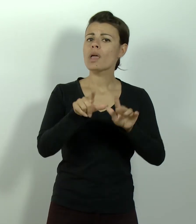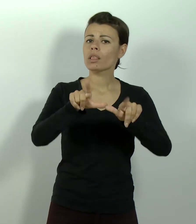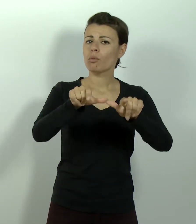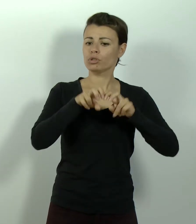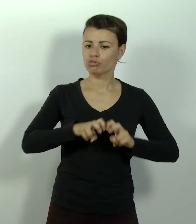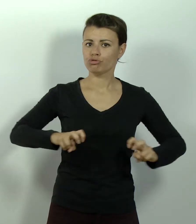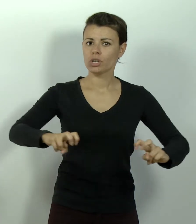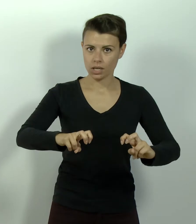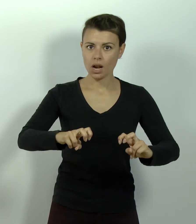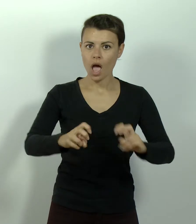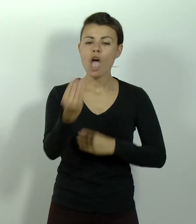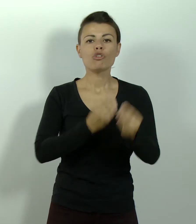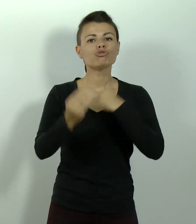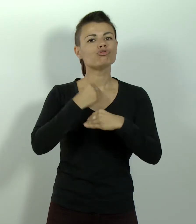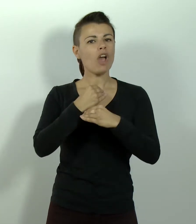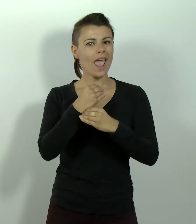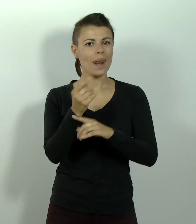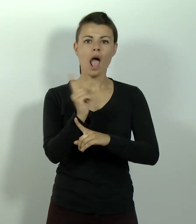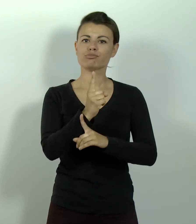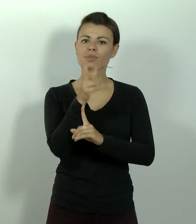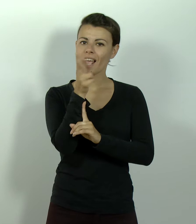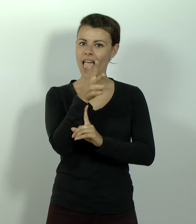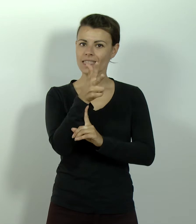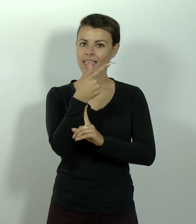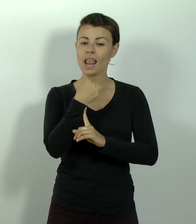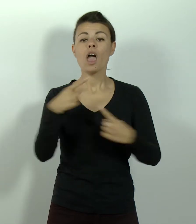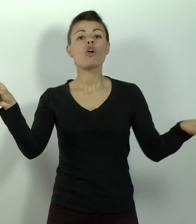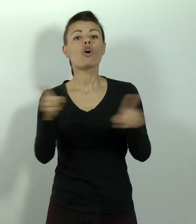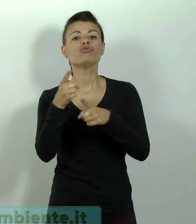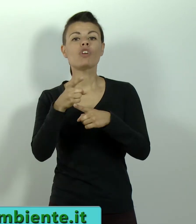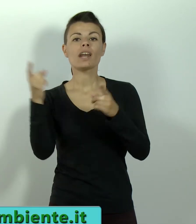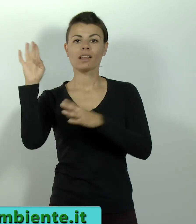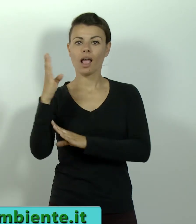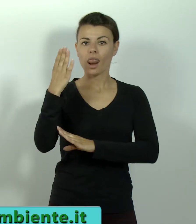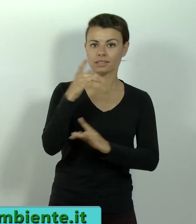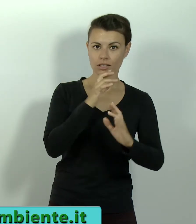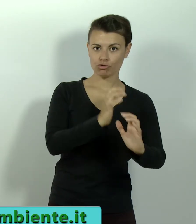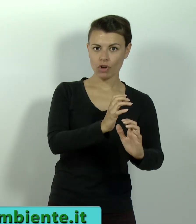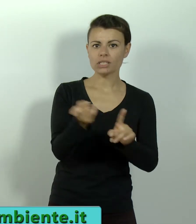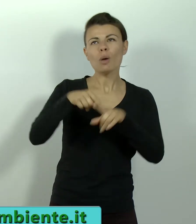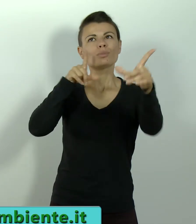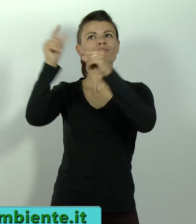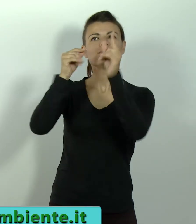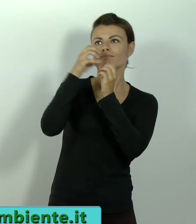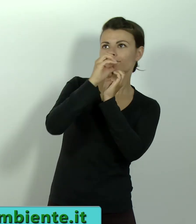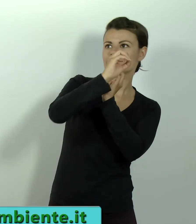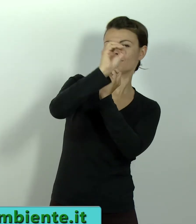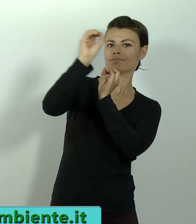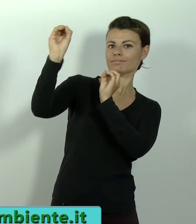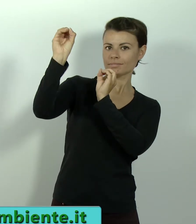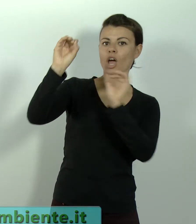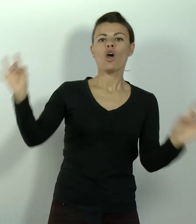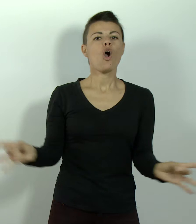piscina, cene a lume di candela, concerti di musica classica e jazz e romantiche osservazioni astronomiche